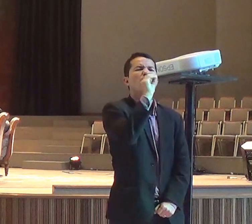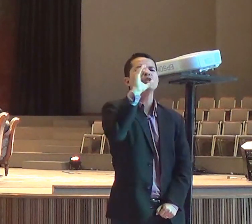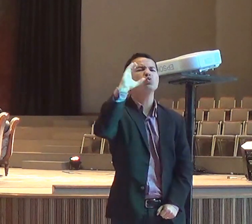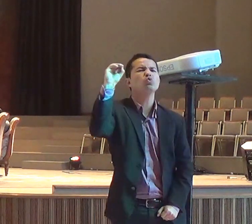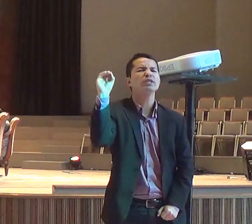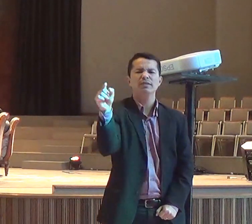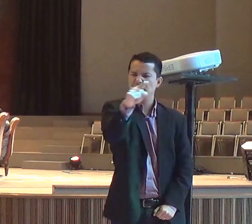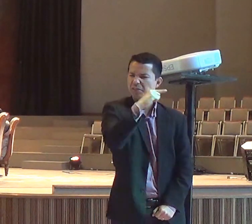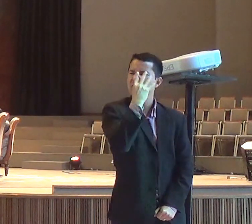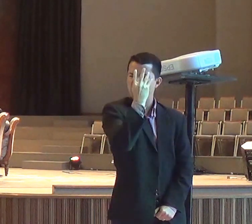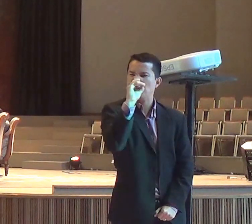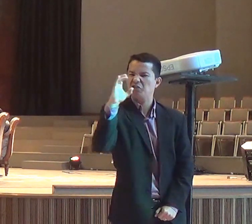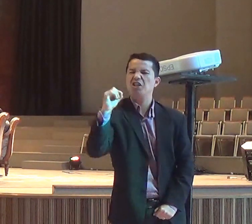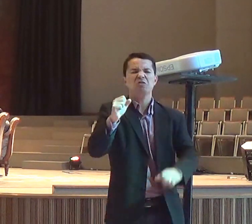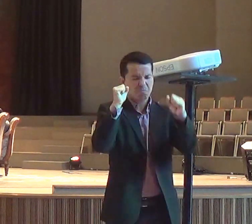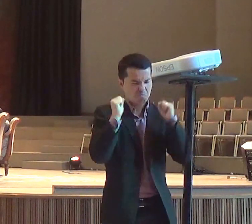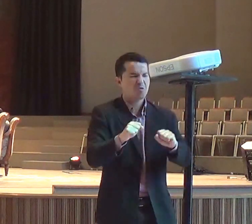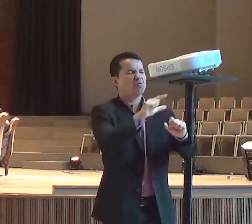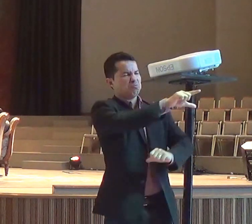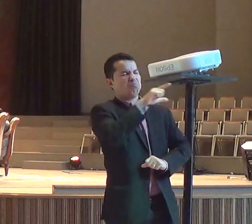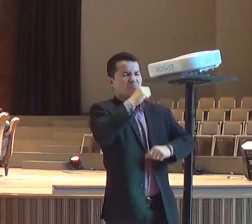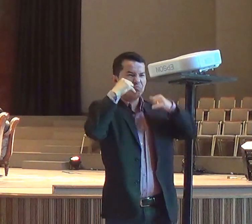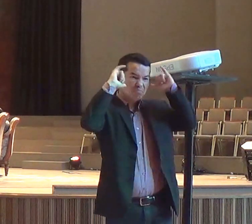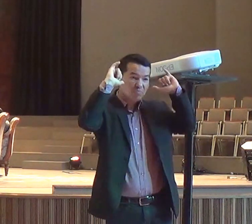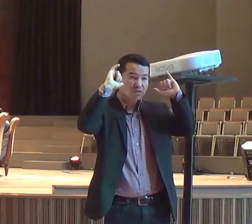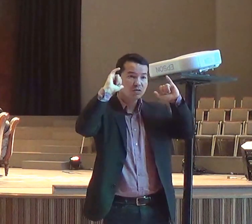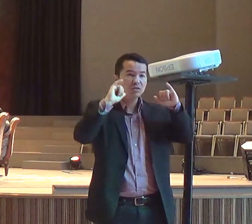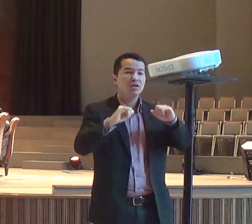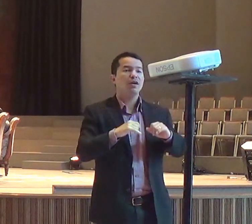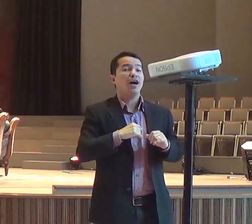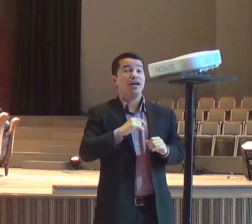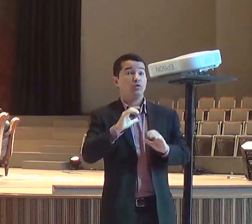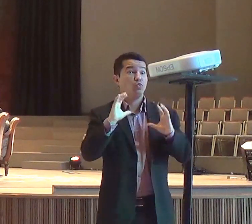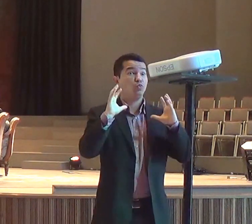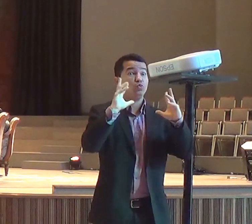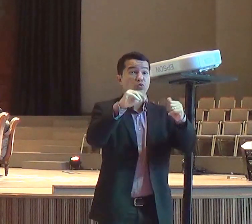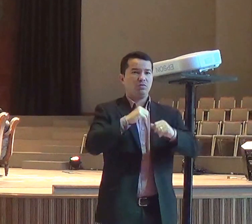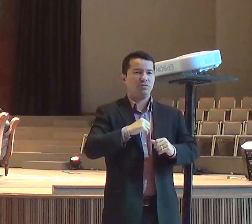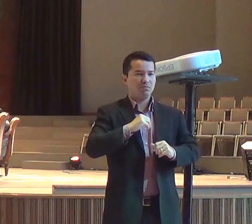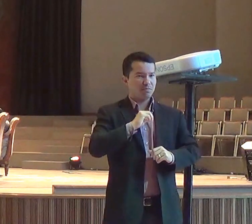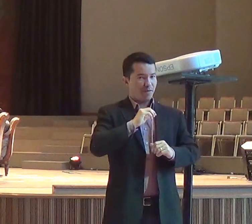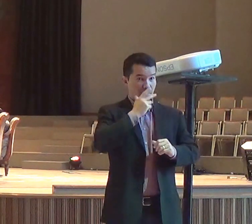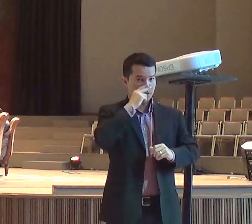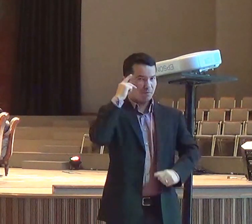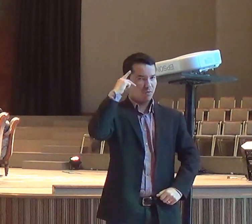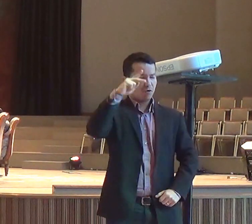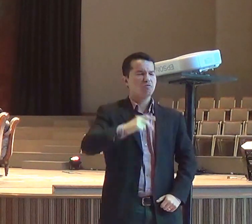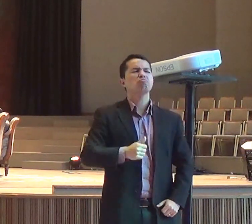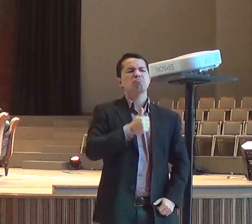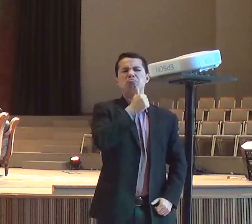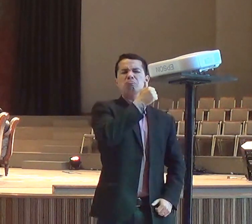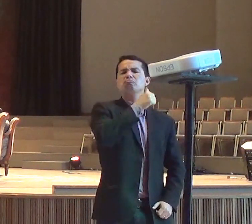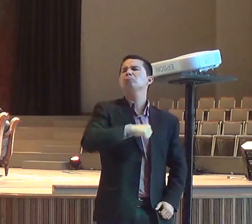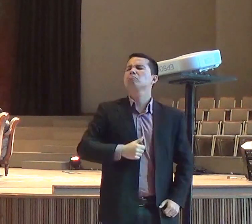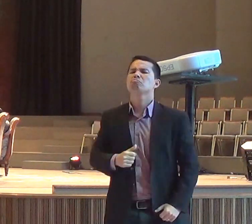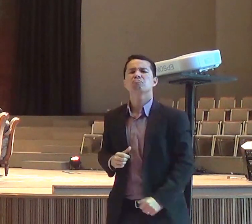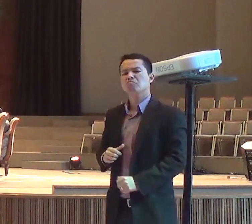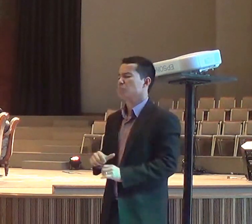pelo nome do seu Deus, mas não acendam o fogo. E então, pegaram o novilho que lhes foi dado